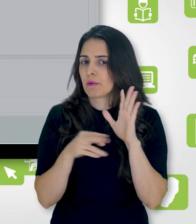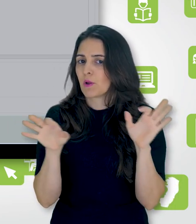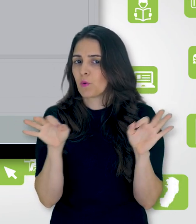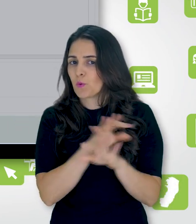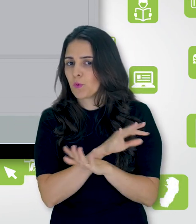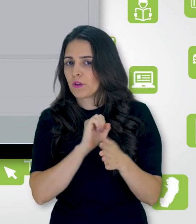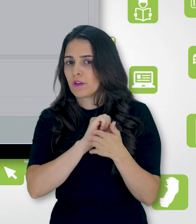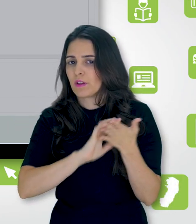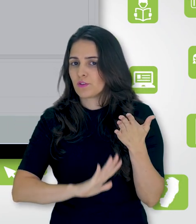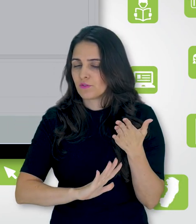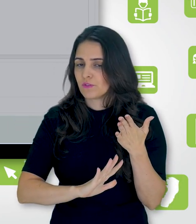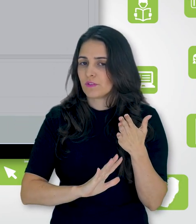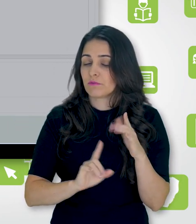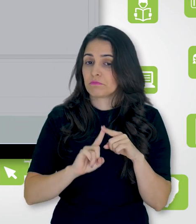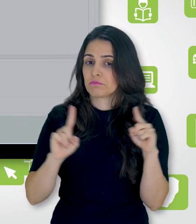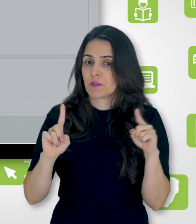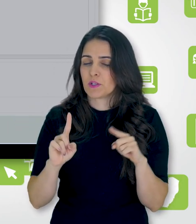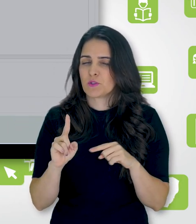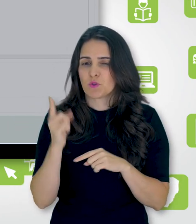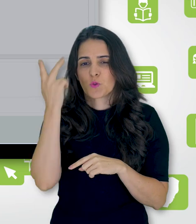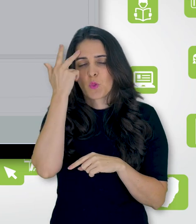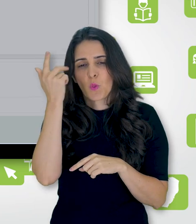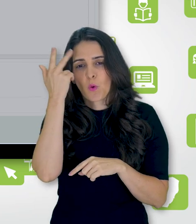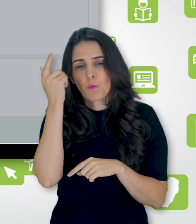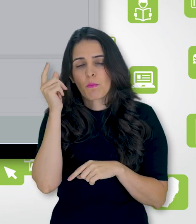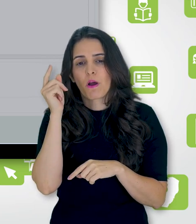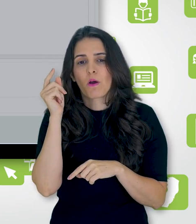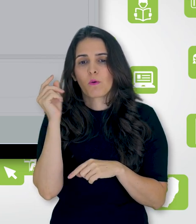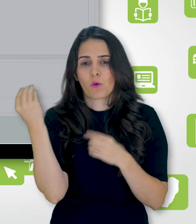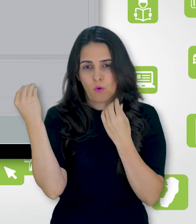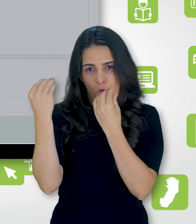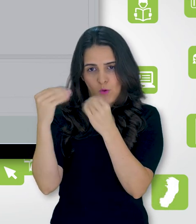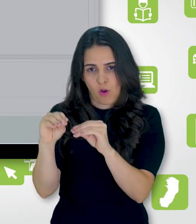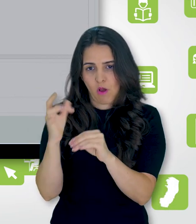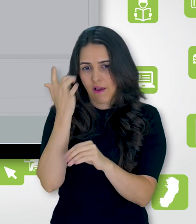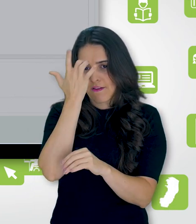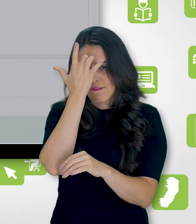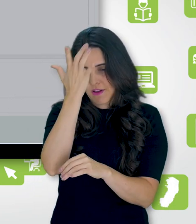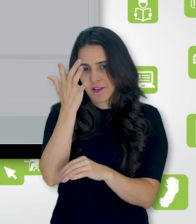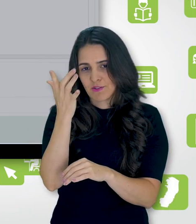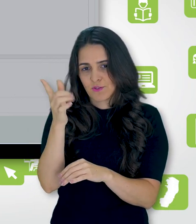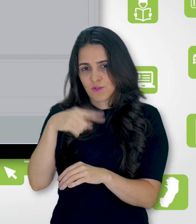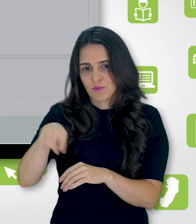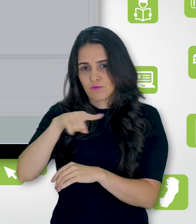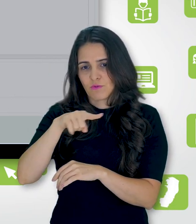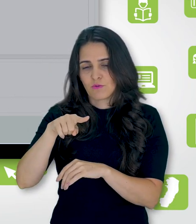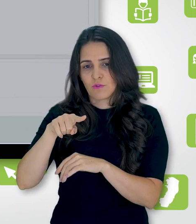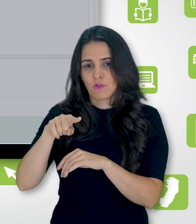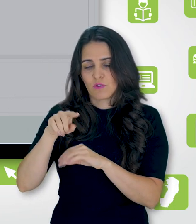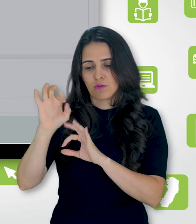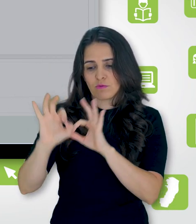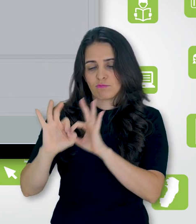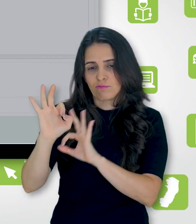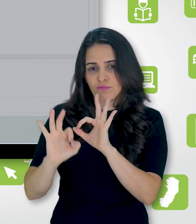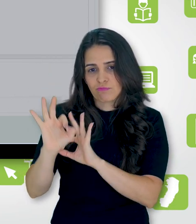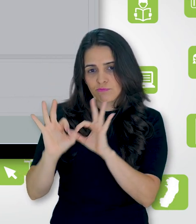mas uma bem comum e que facilita a nossa vida, até no momento de programar a abertura de